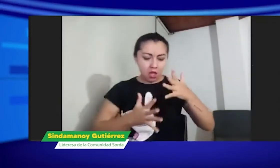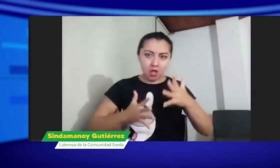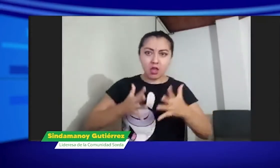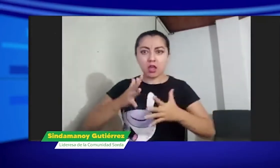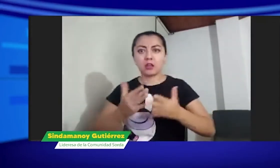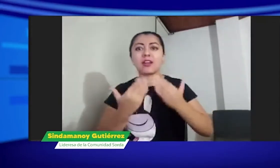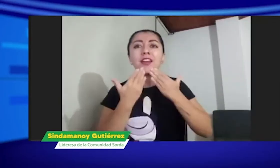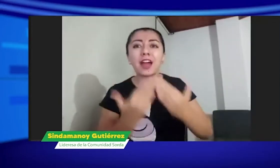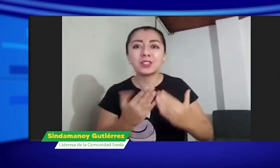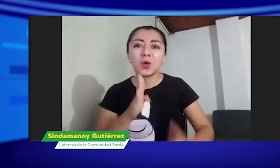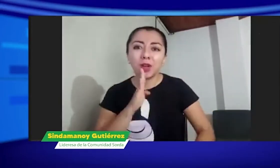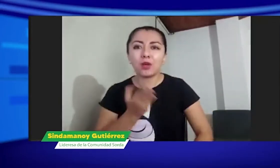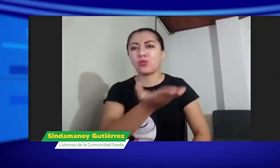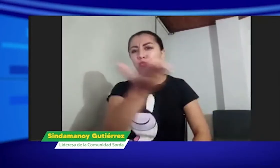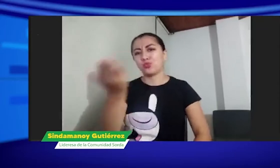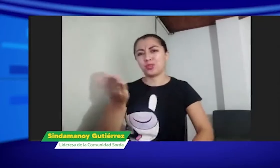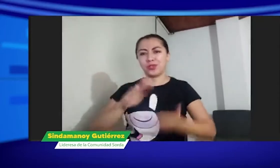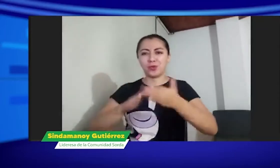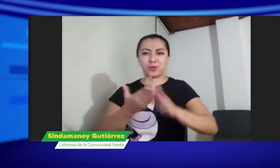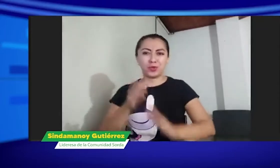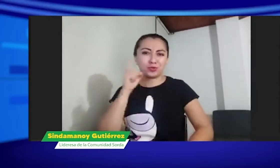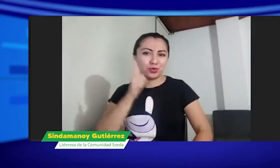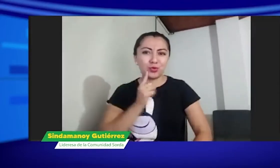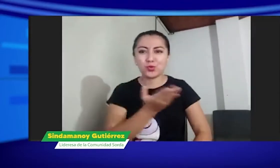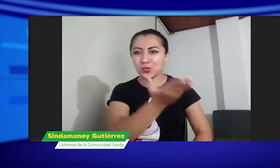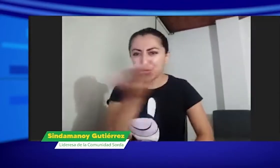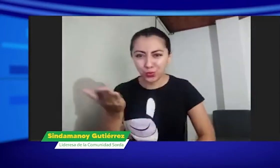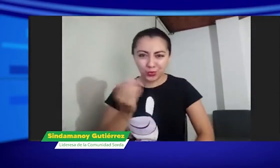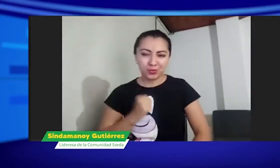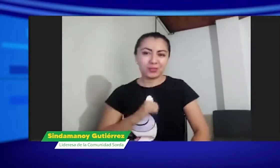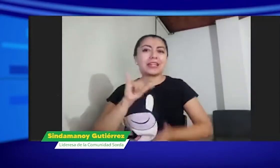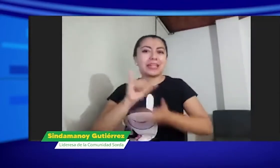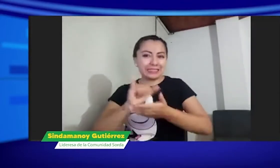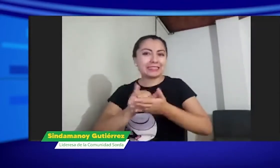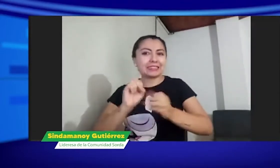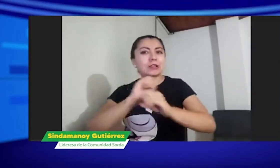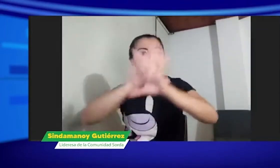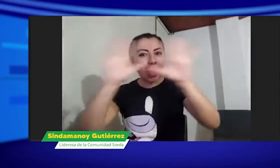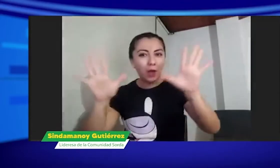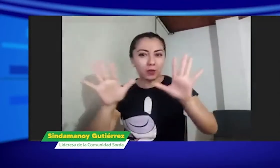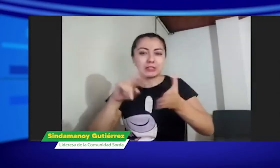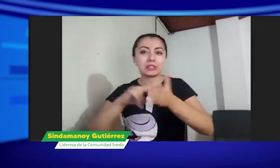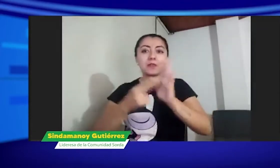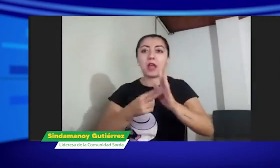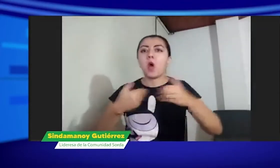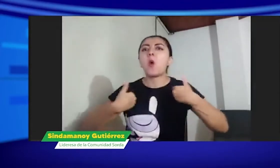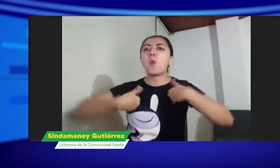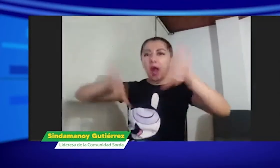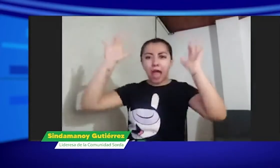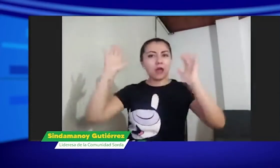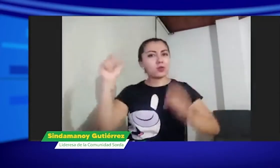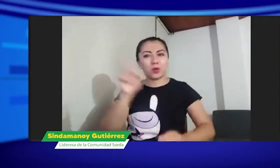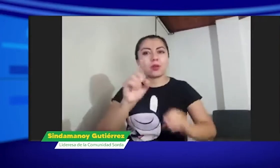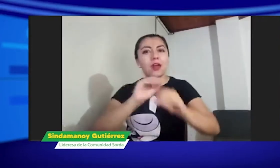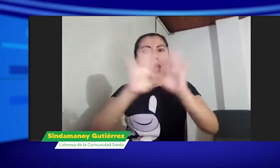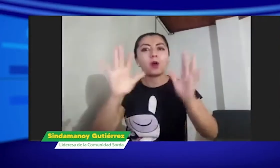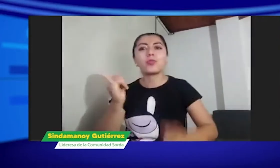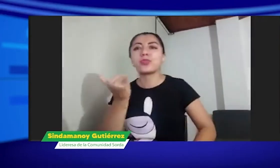de esa manera las personas sordas tienen esa riqueza y esa riqueza es de todos ustedes, de las personas sordas. No